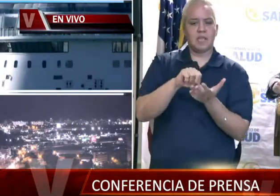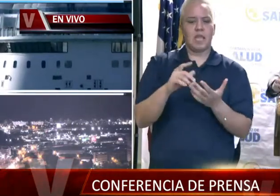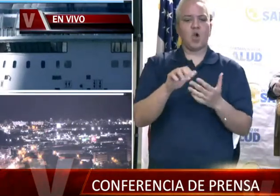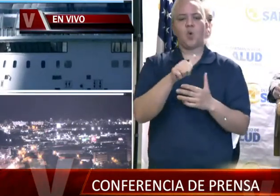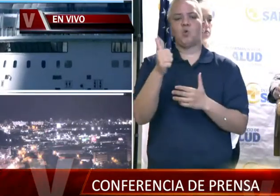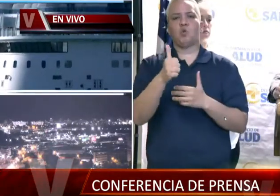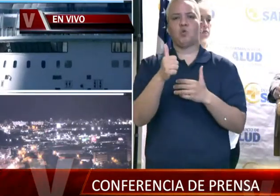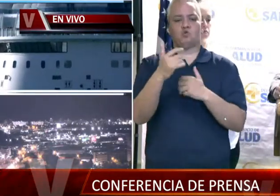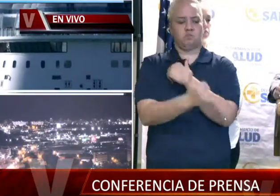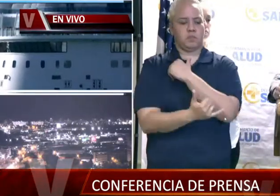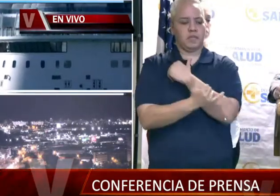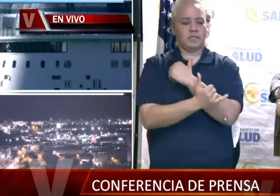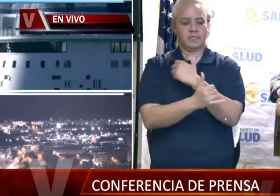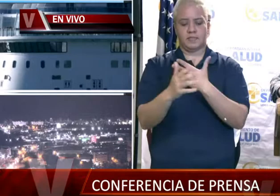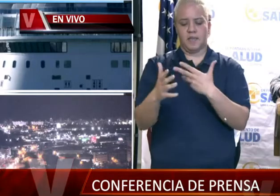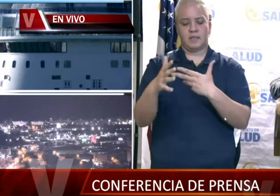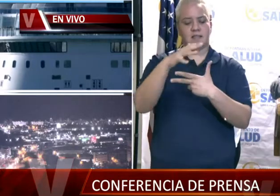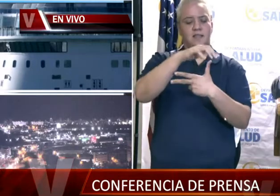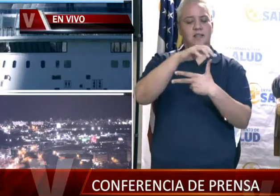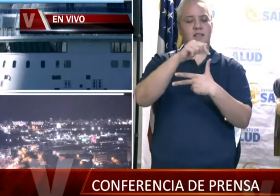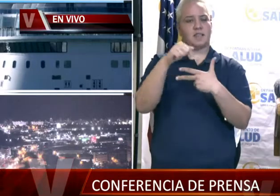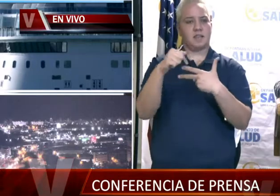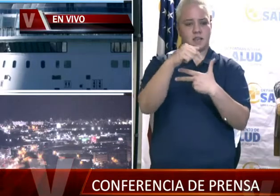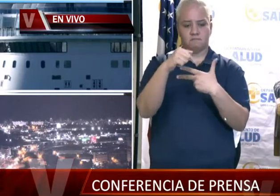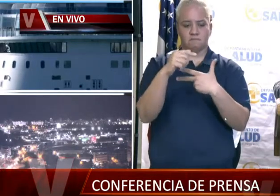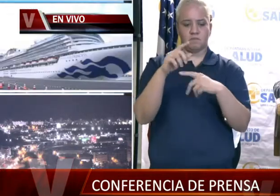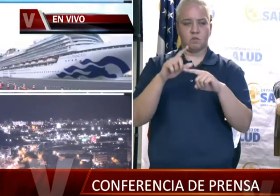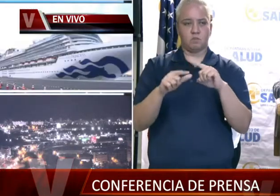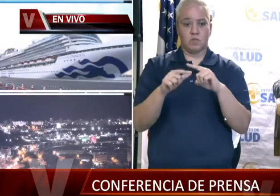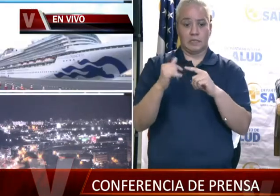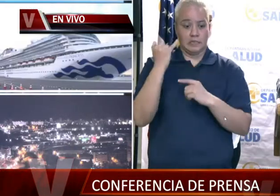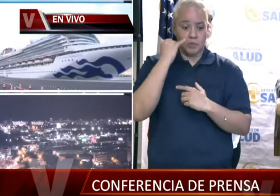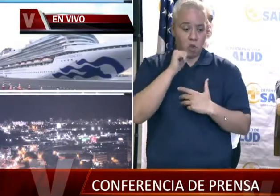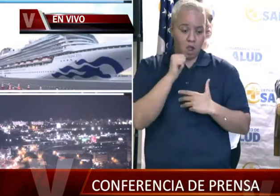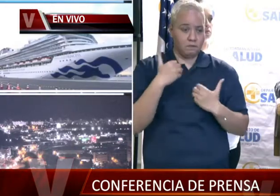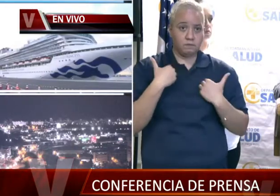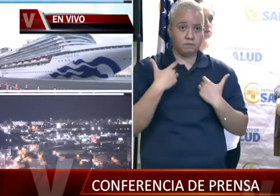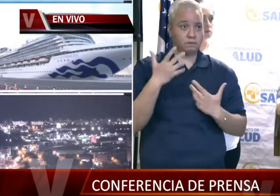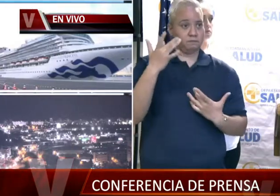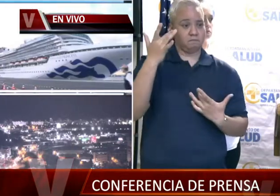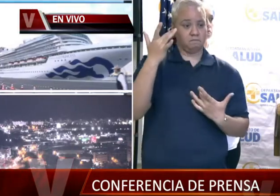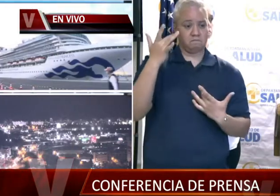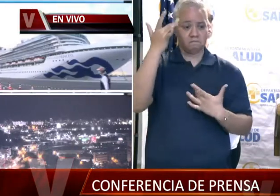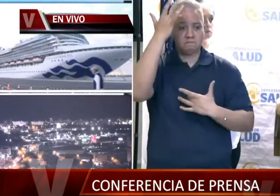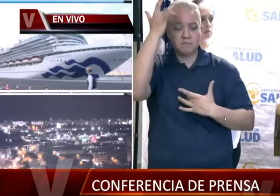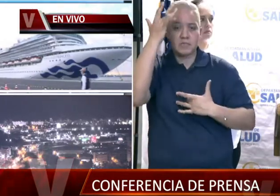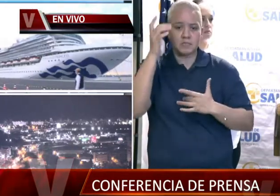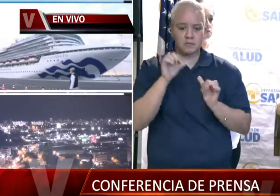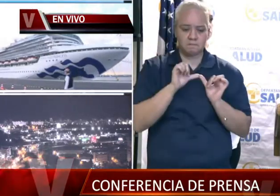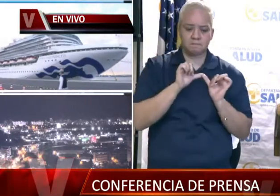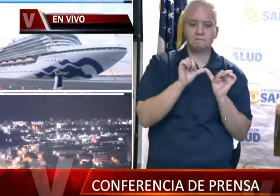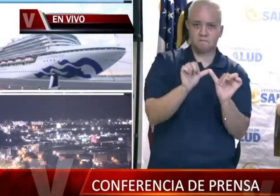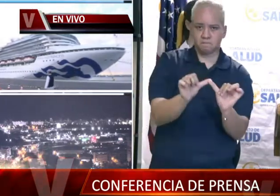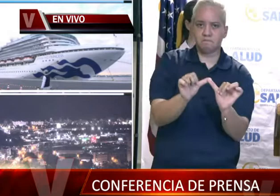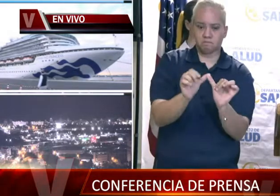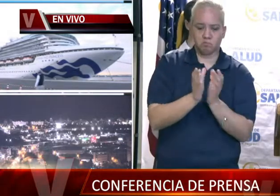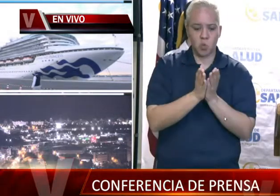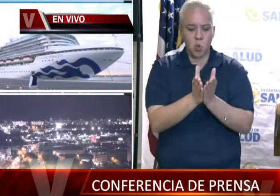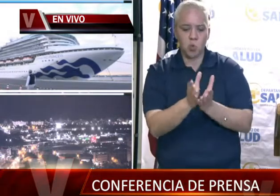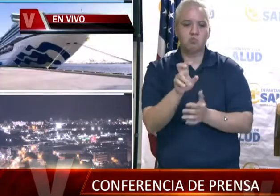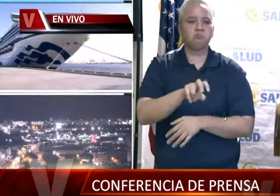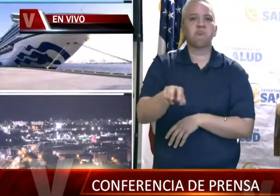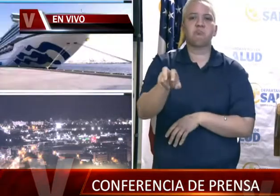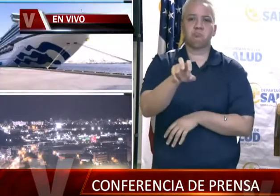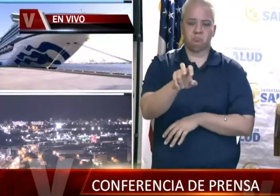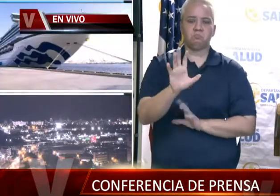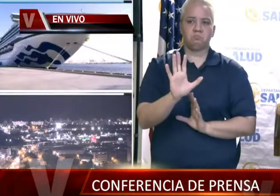riguroso y minucioso. Pero si no tienes síntomas, pues vas a poder continuar tu viaje y tu trayectoria.